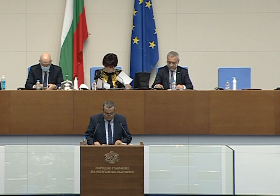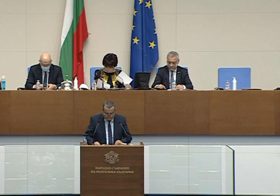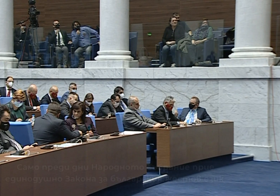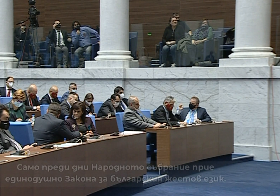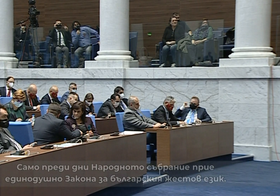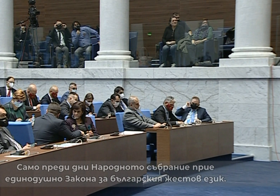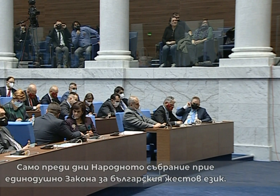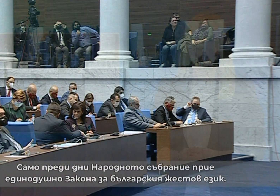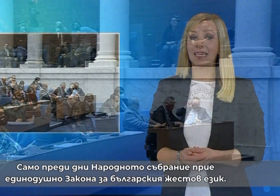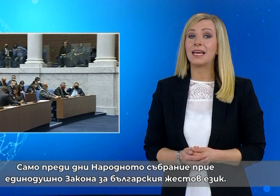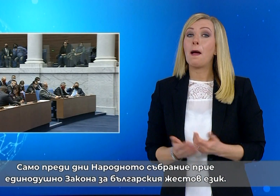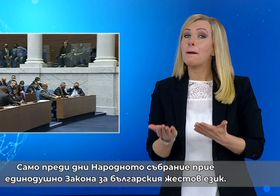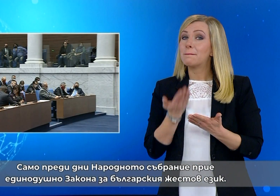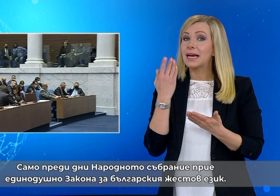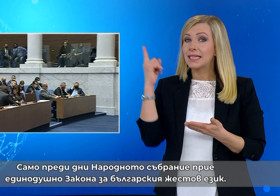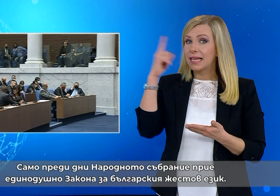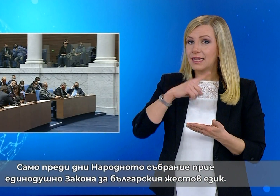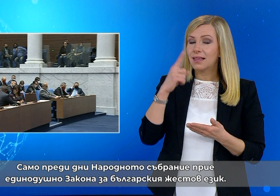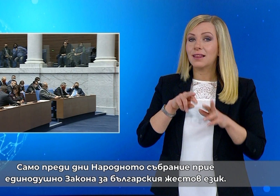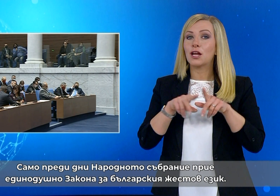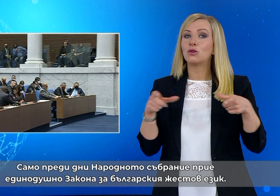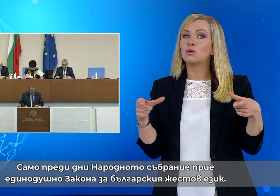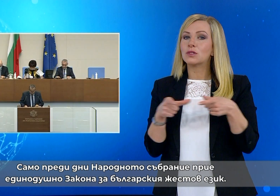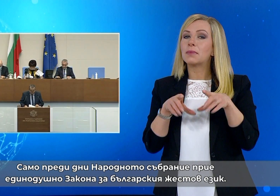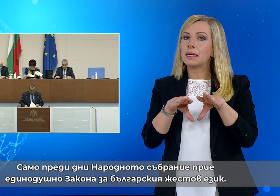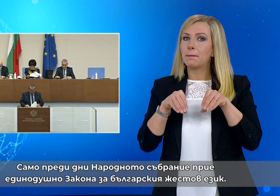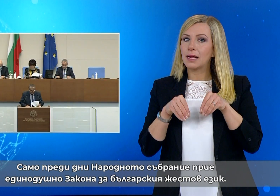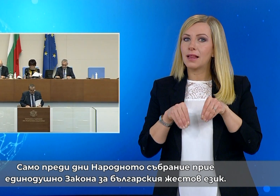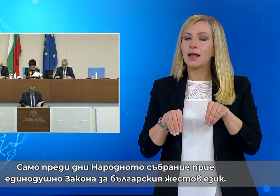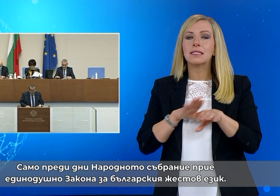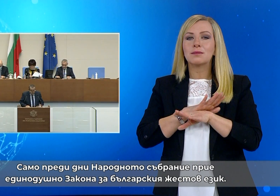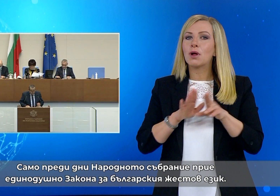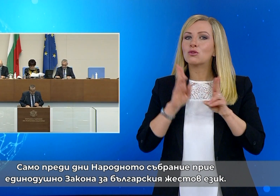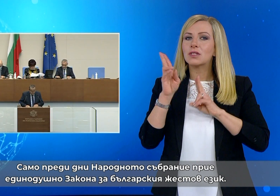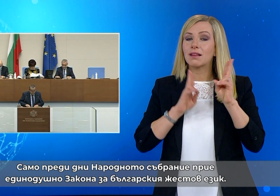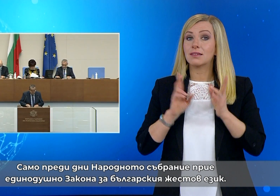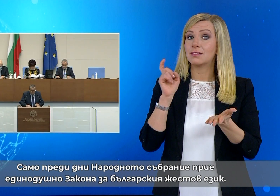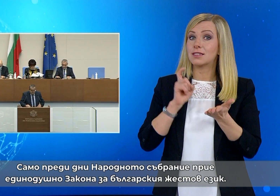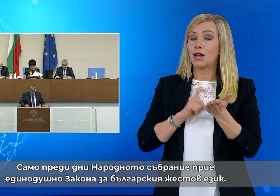Само преди дни Народното събрание прие единодушно закона за българския джестов език.